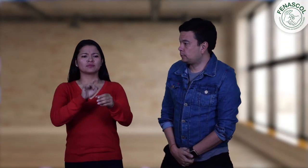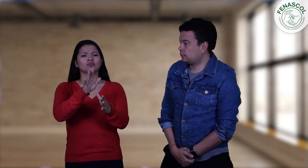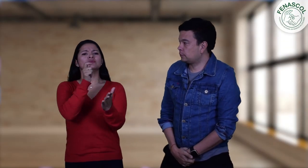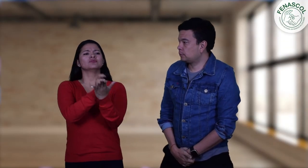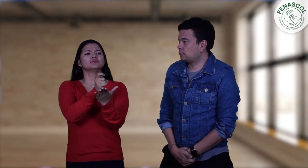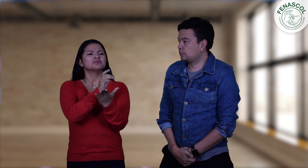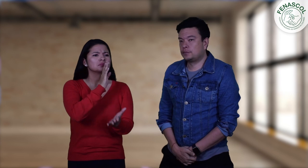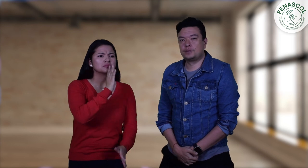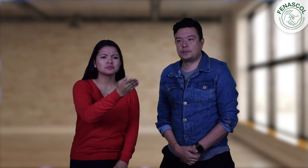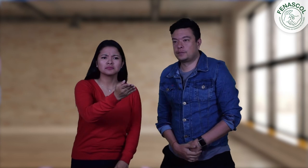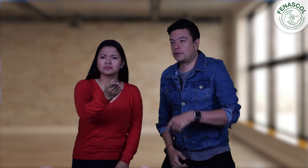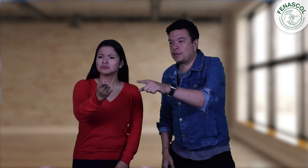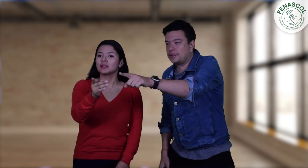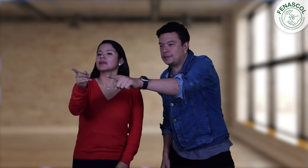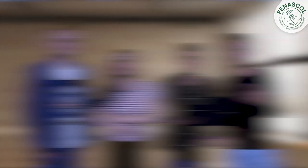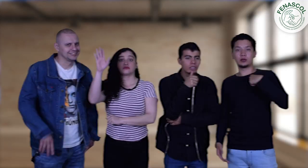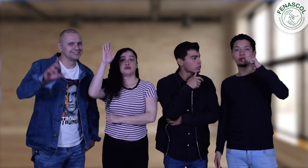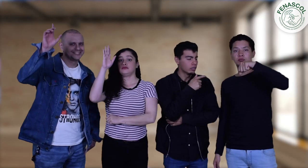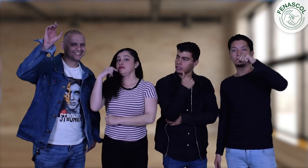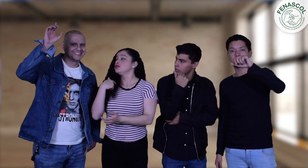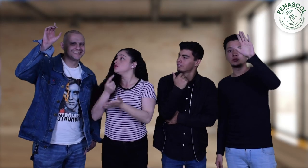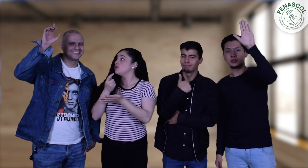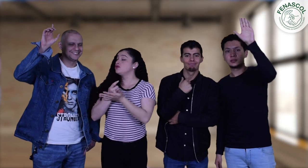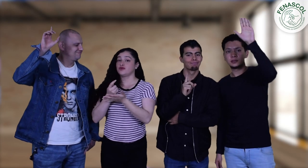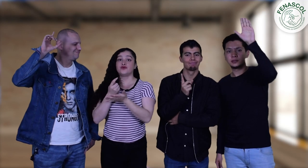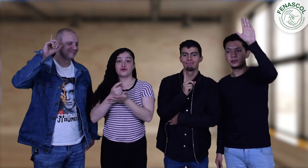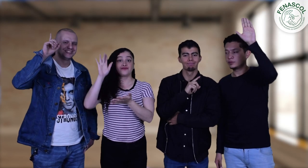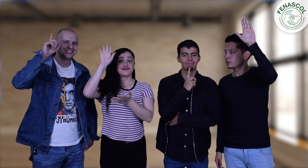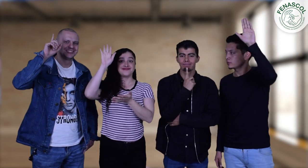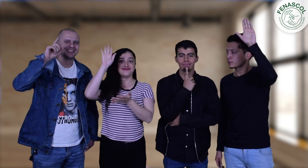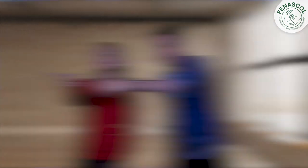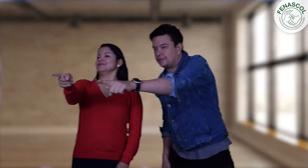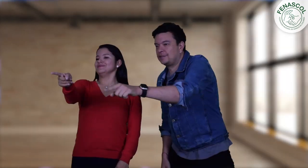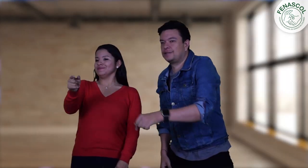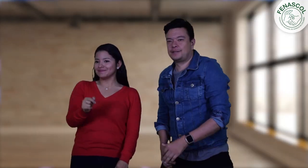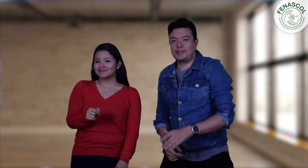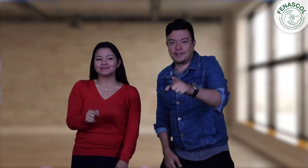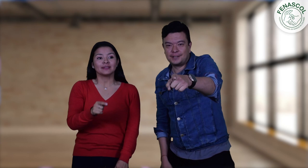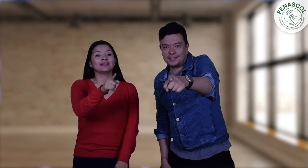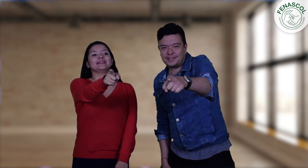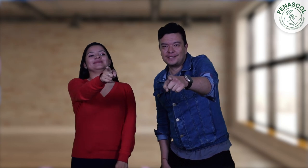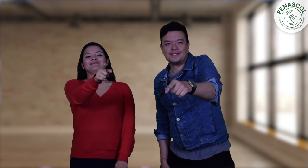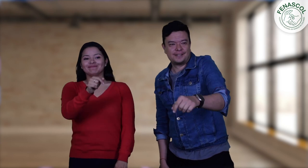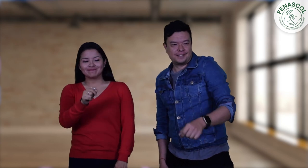socio? Él. Sí. Yo. Yo. Yo quiero ser socia. Ese. Aquel.